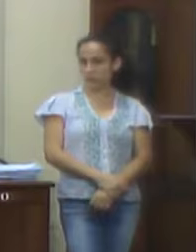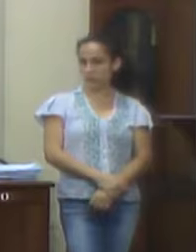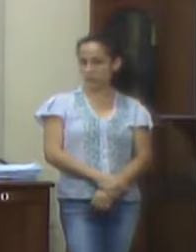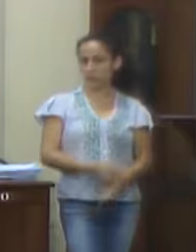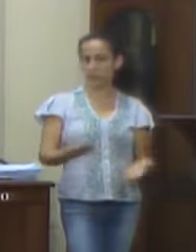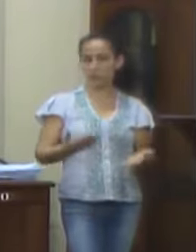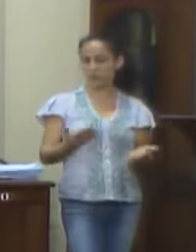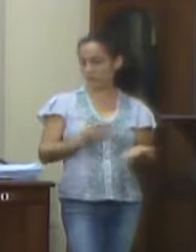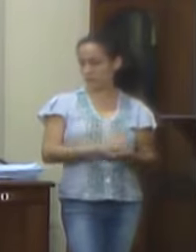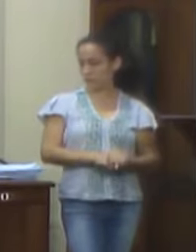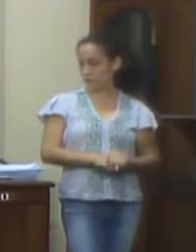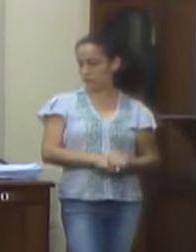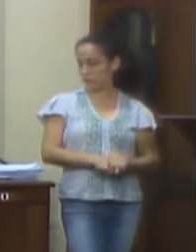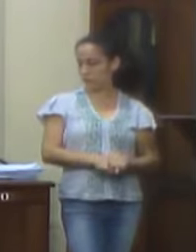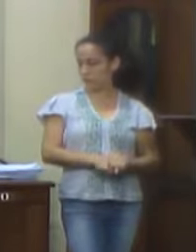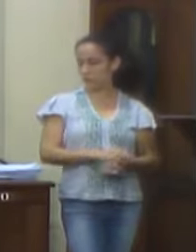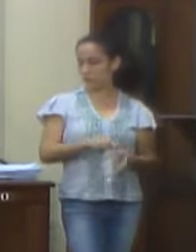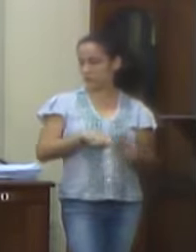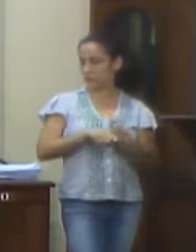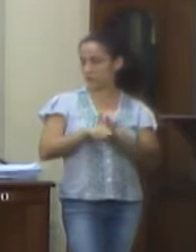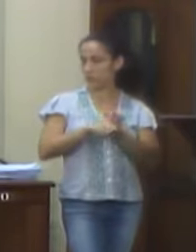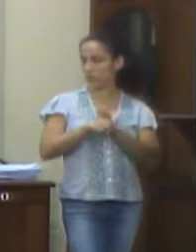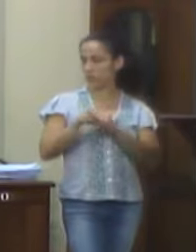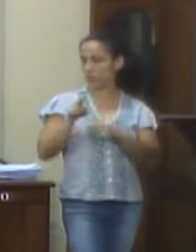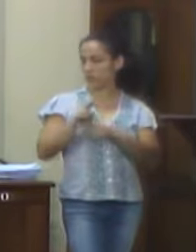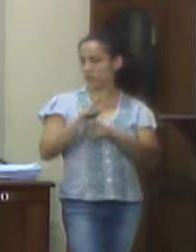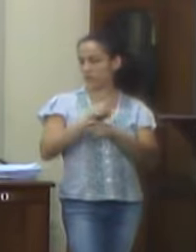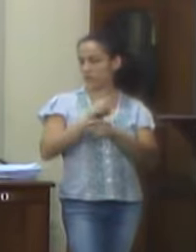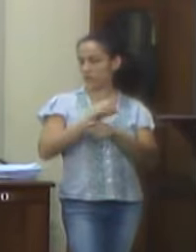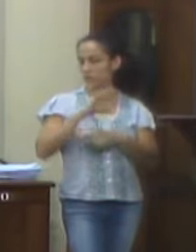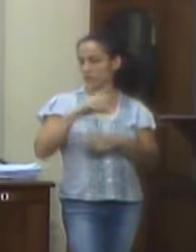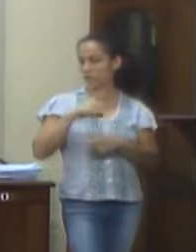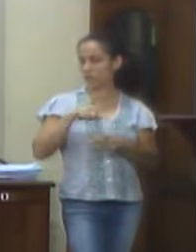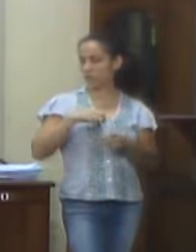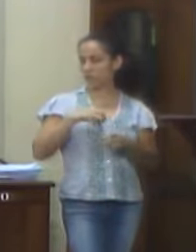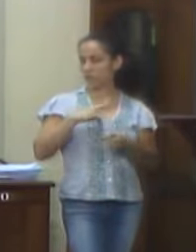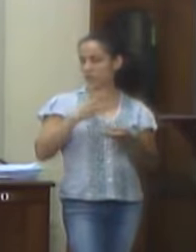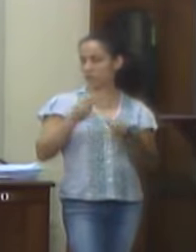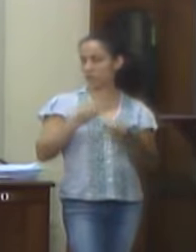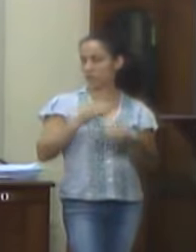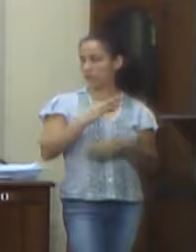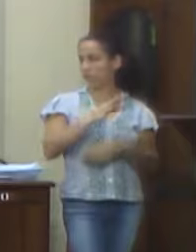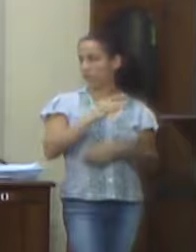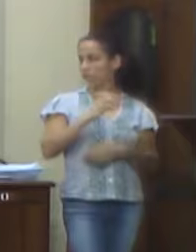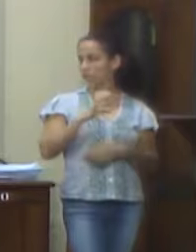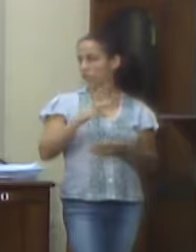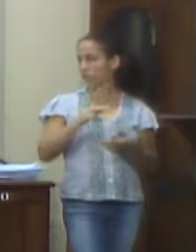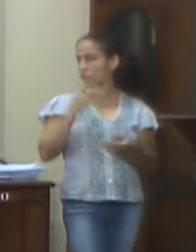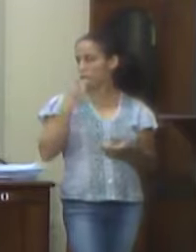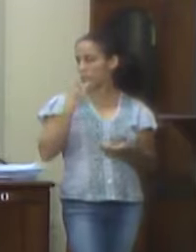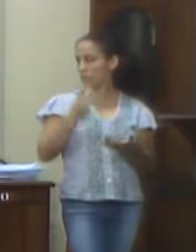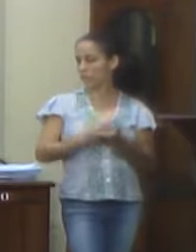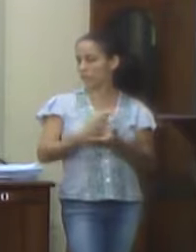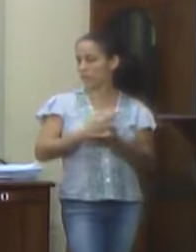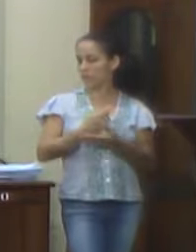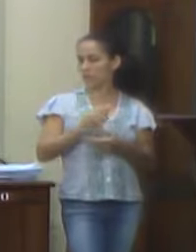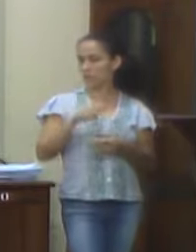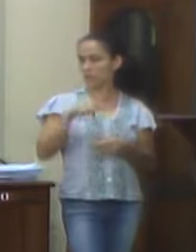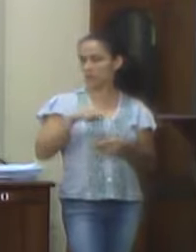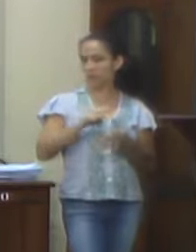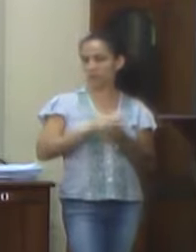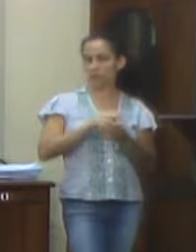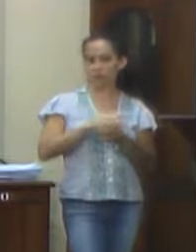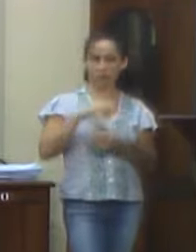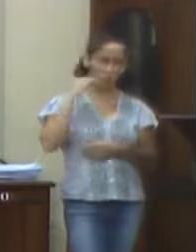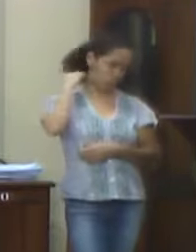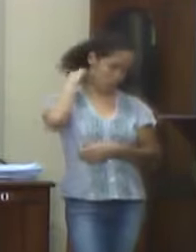Passamos agora à análise das irregularidades apontadas pelo Tribunal de Contas do Estado nas contas de governo do município de Valença,